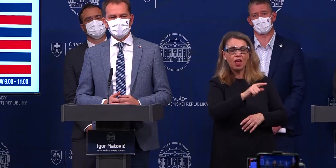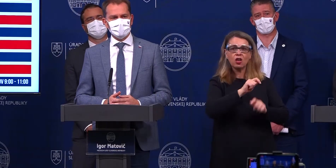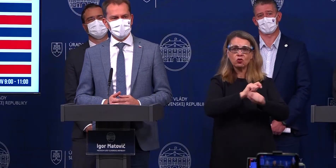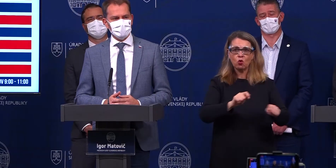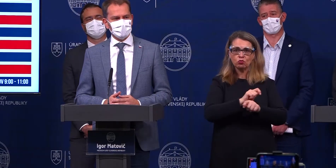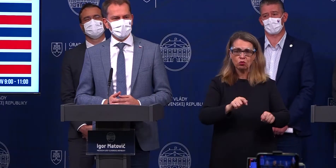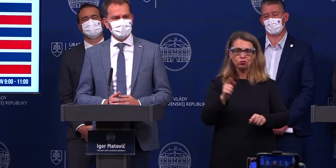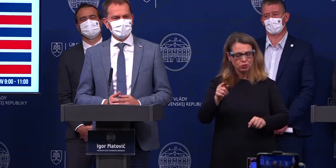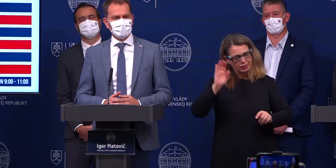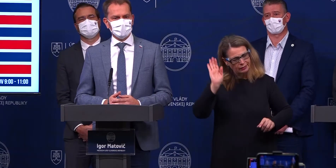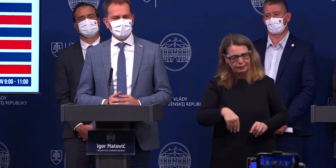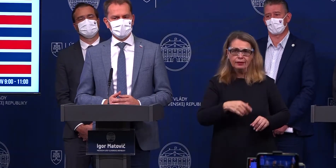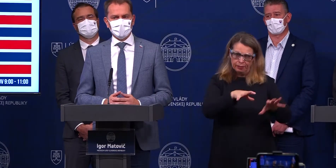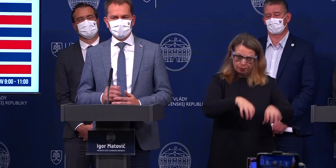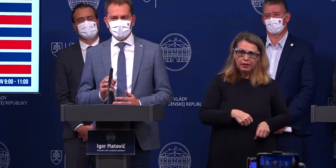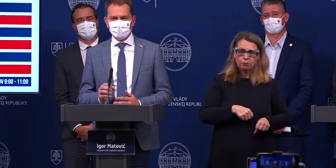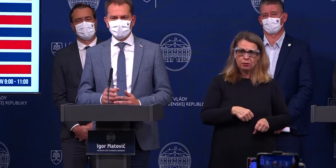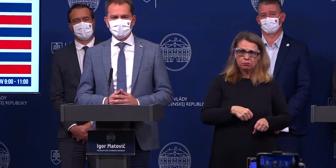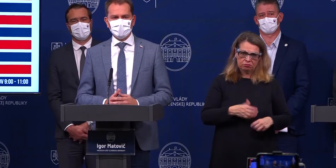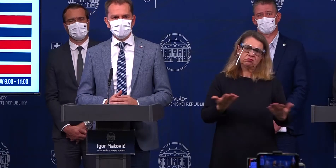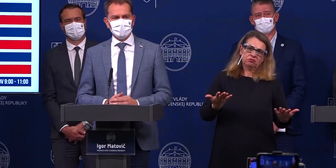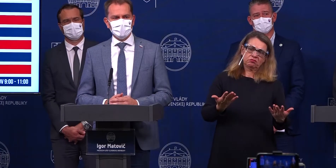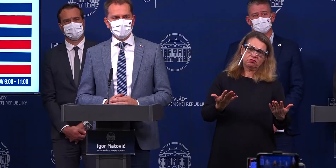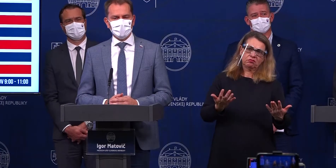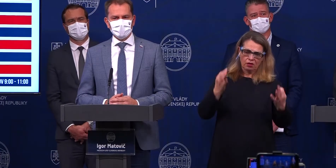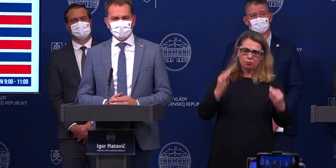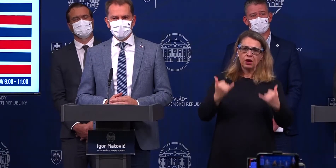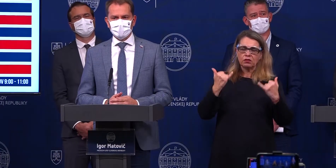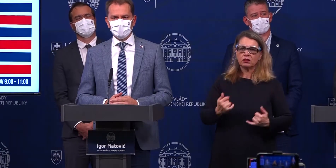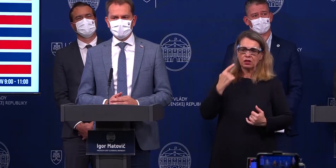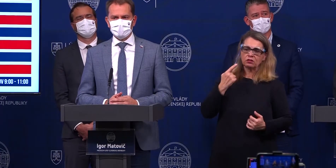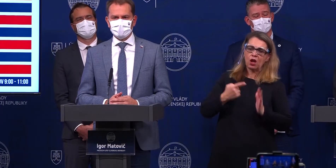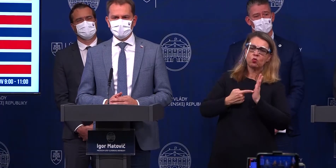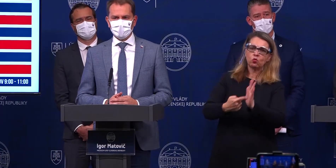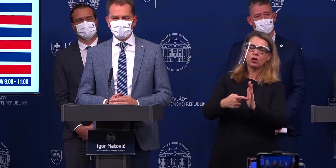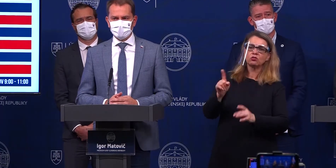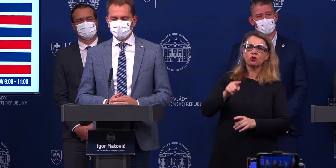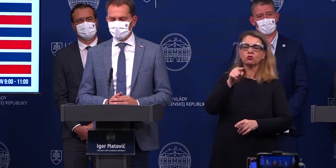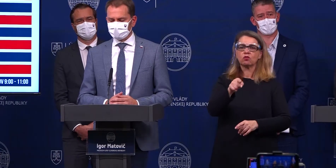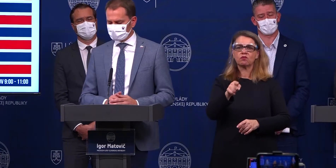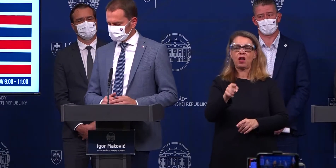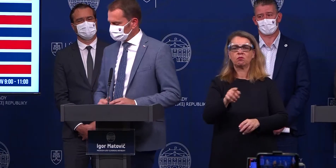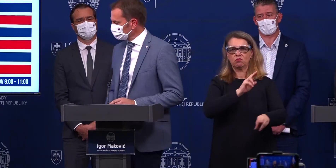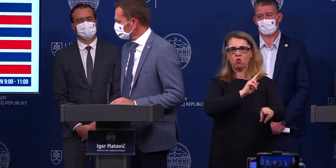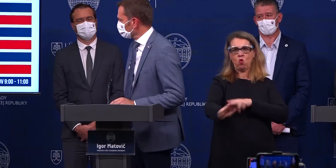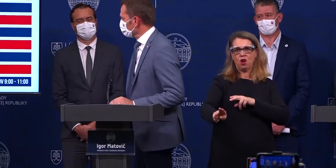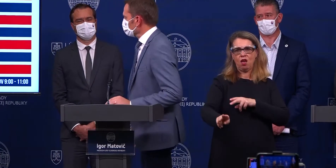A teraz sa ukazuje, kto aj v takejto chvíli vám dokáže podraziť odzadu nohy.